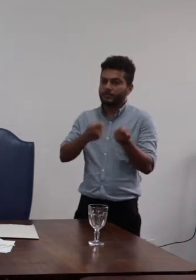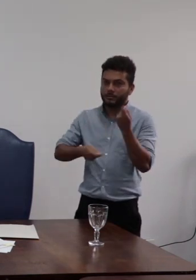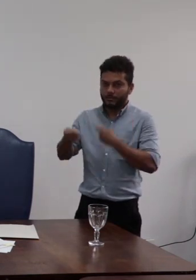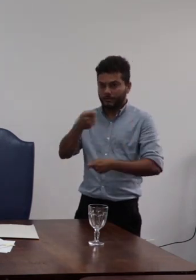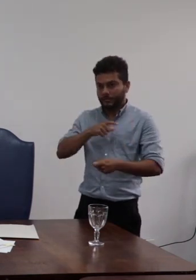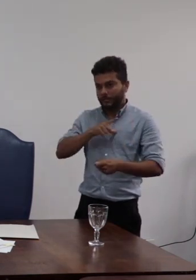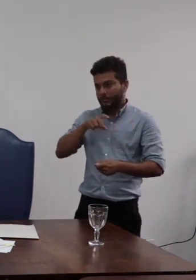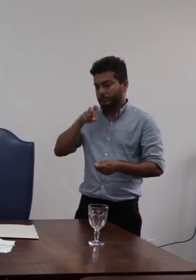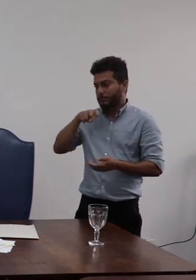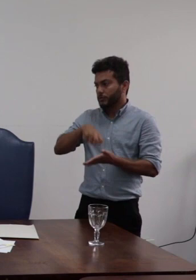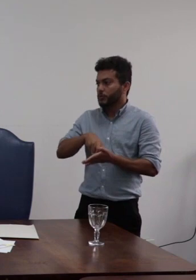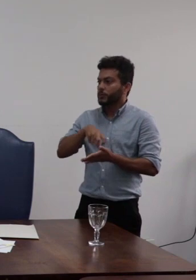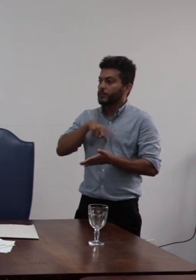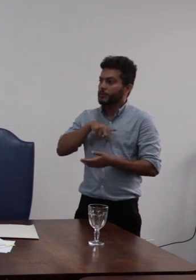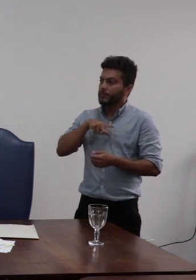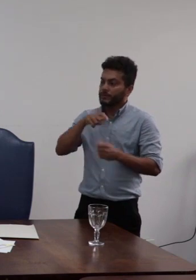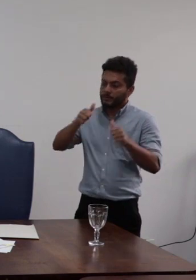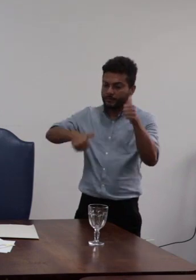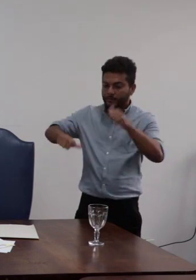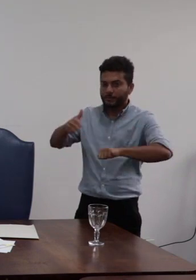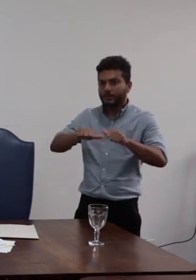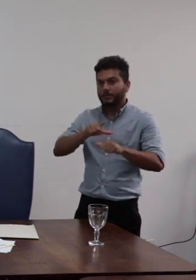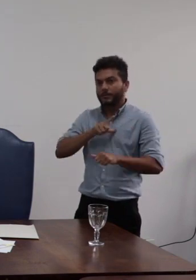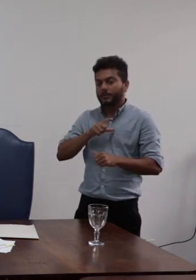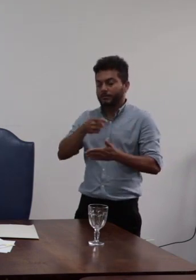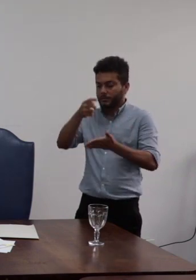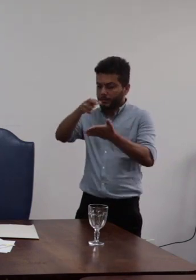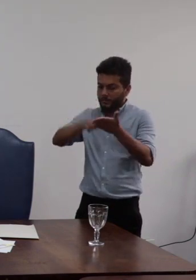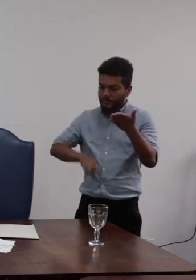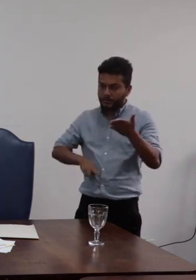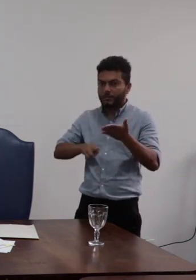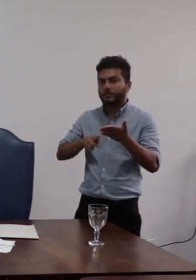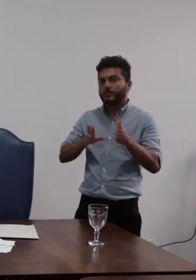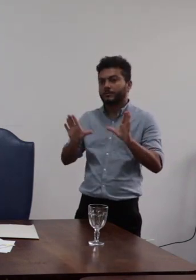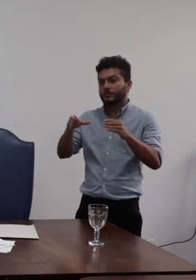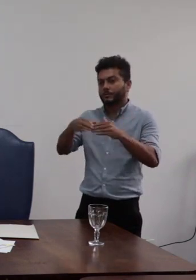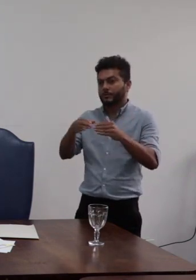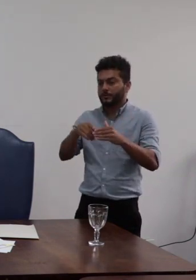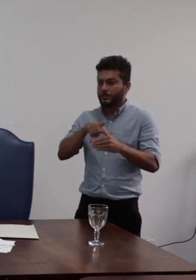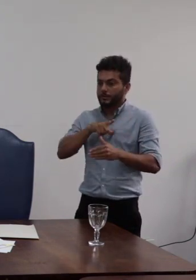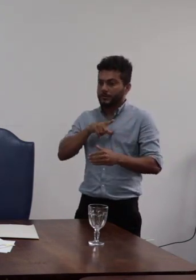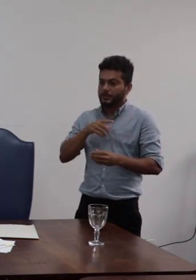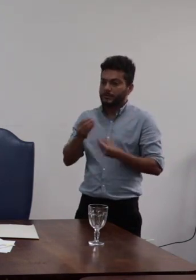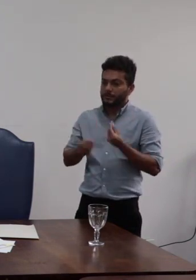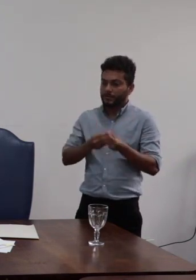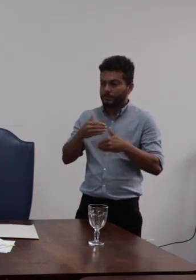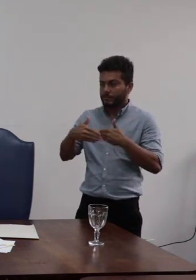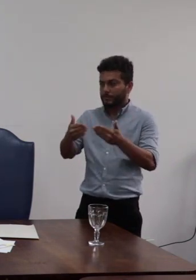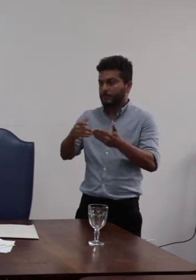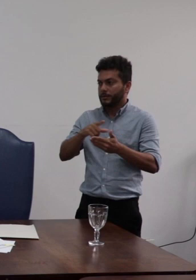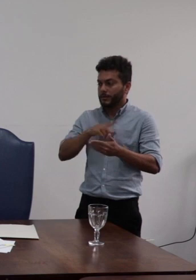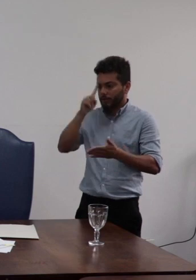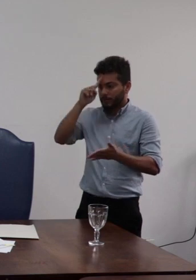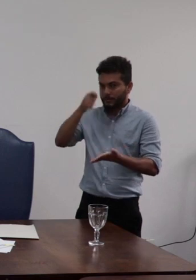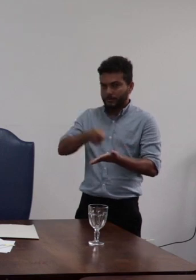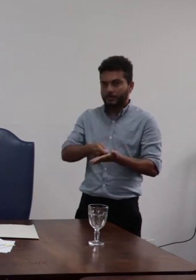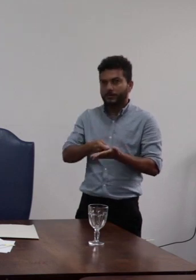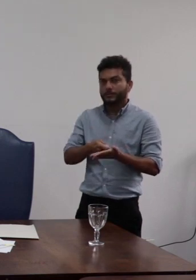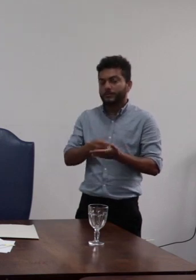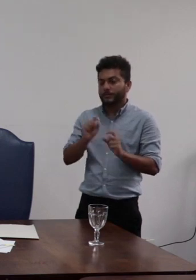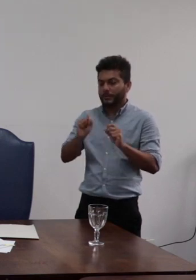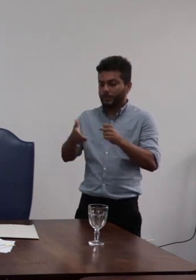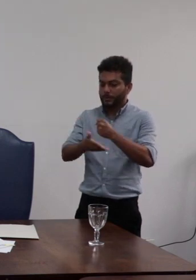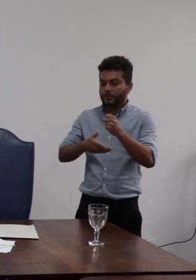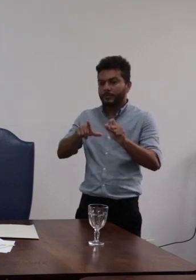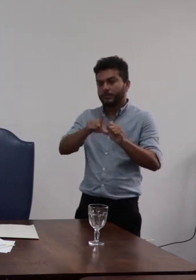apreço especialmente o oratório da comissão processante a qual acordo parcialmente decido a uso do disposto